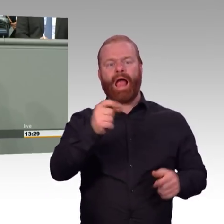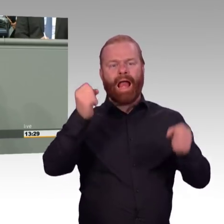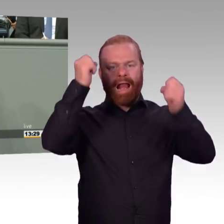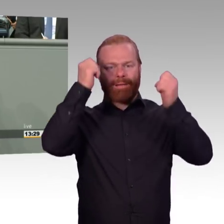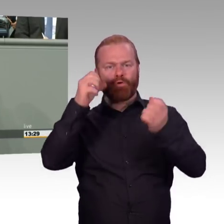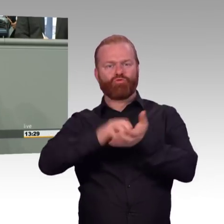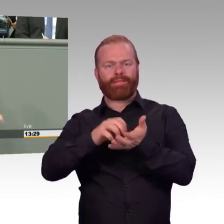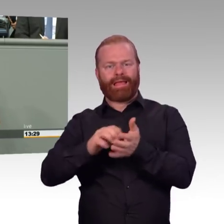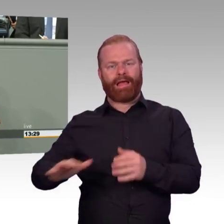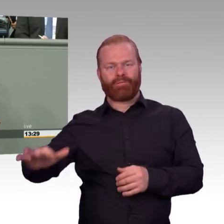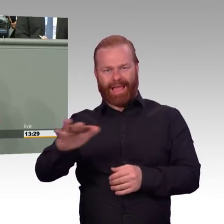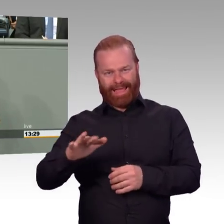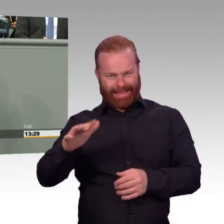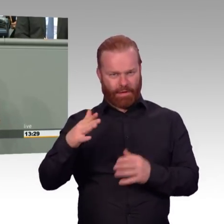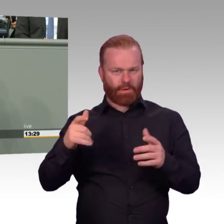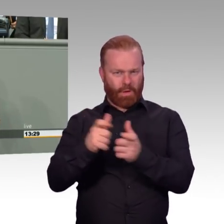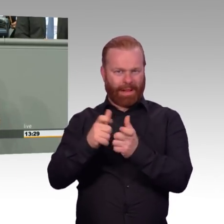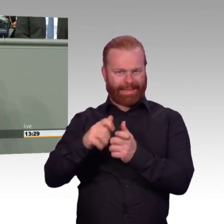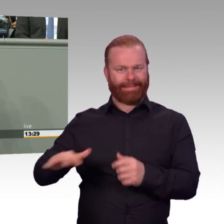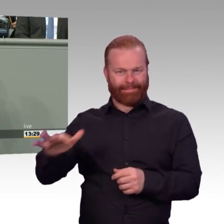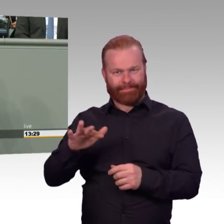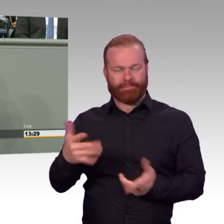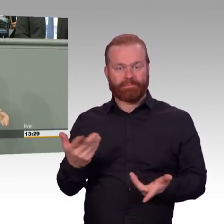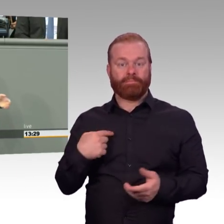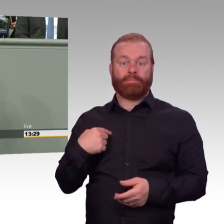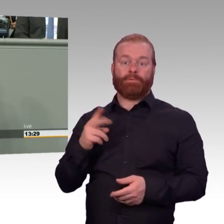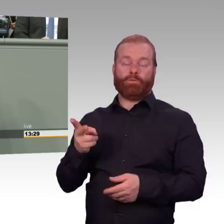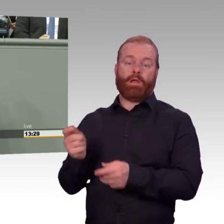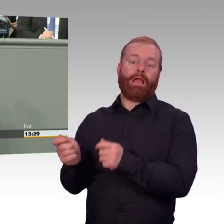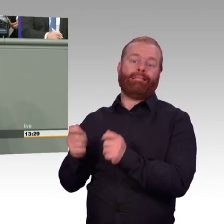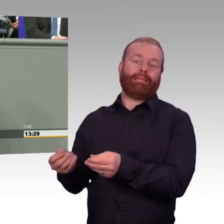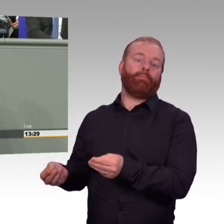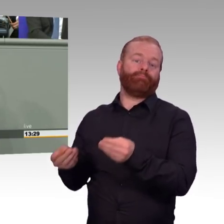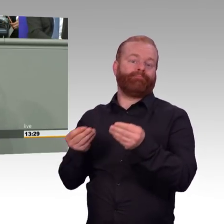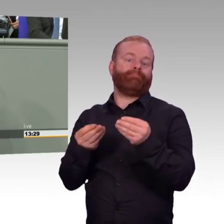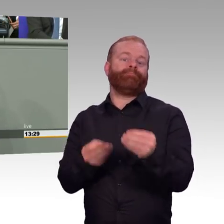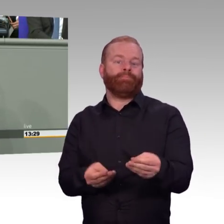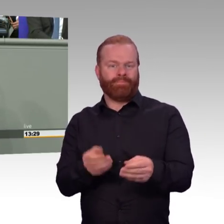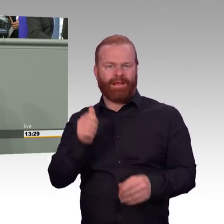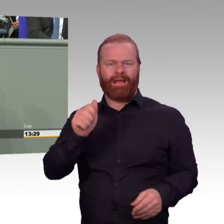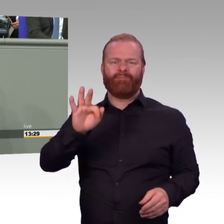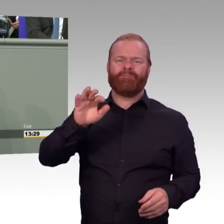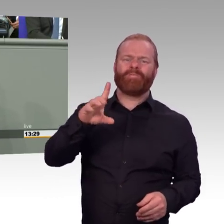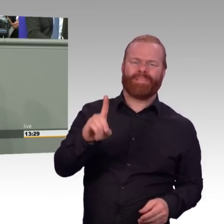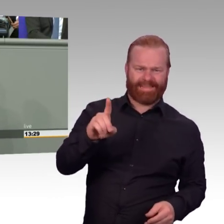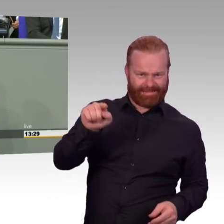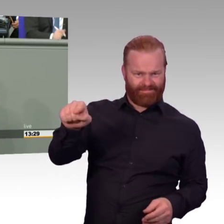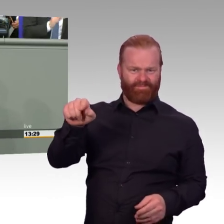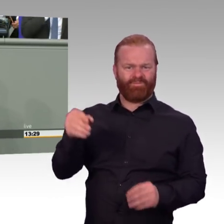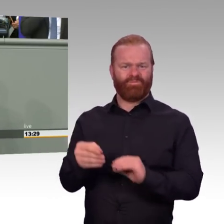Unambitioniert wäre aus meiner Sicht eigentlich noch zu viel Lob, ehrlich gesagt. Sie bezeichnen die Erneuerbaren als Zufallstrom. Damit ist eigentlich alles gesagt. Gestern